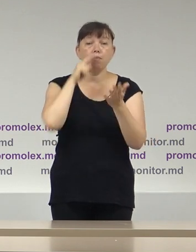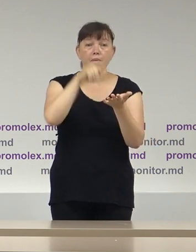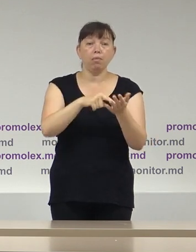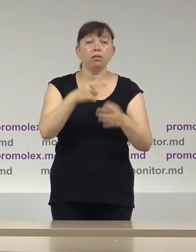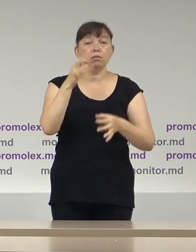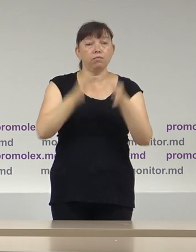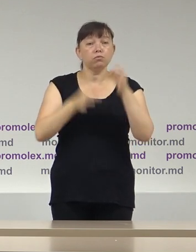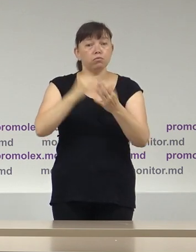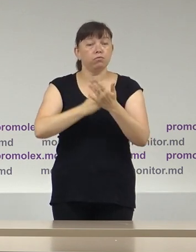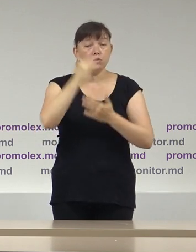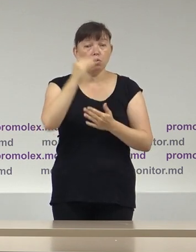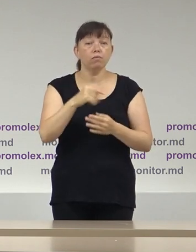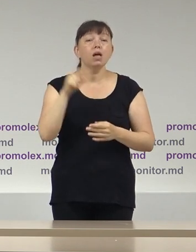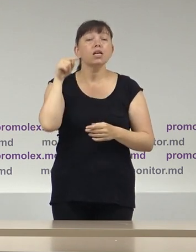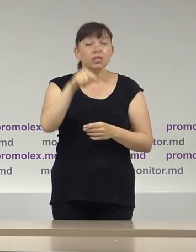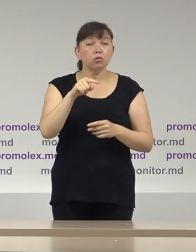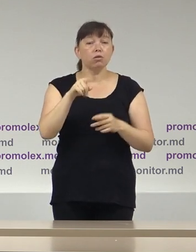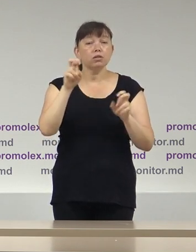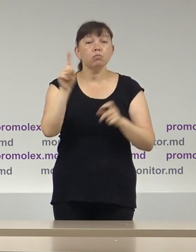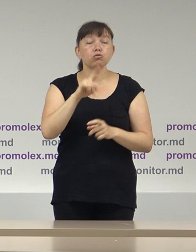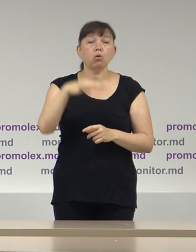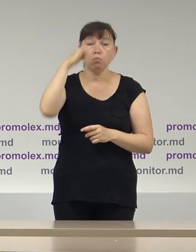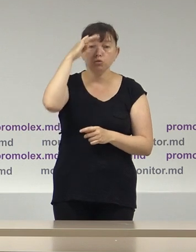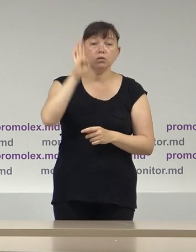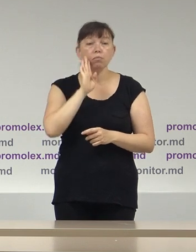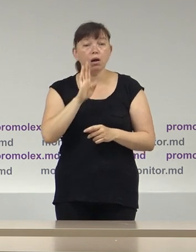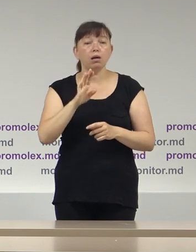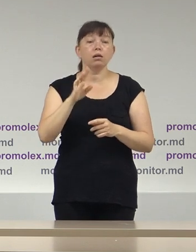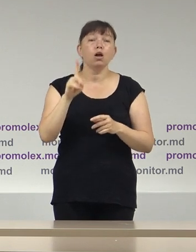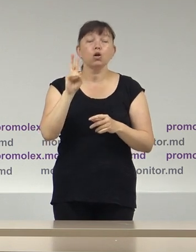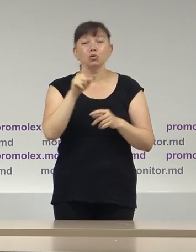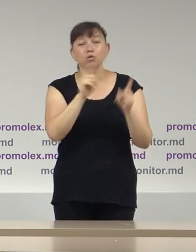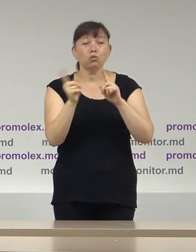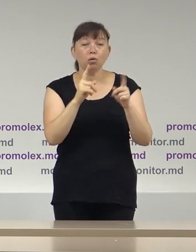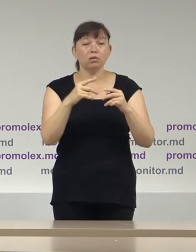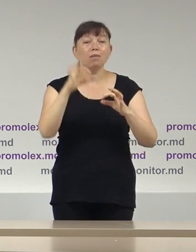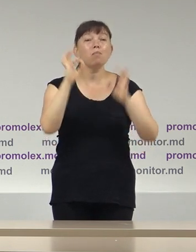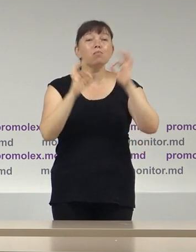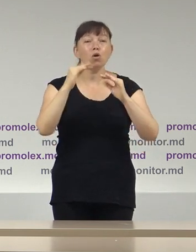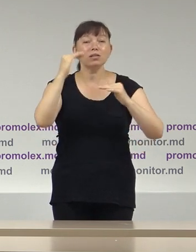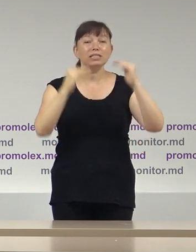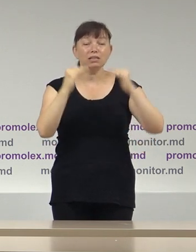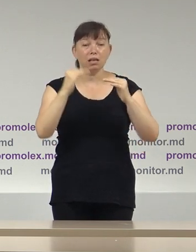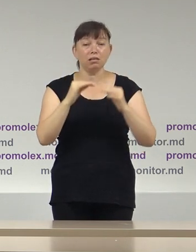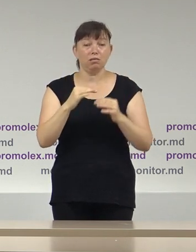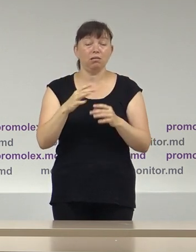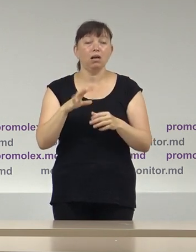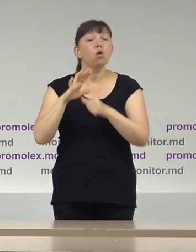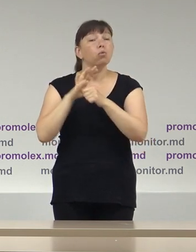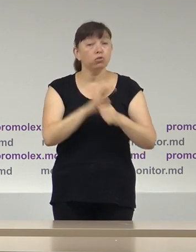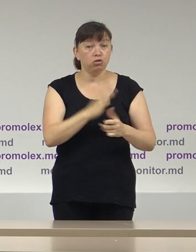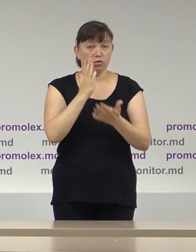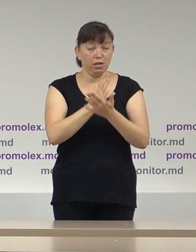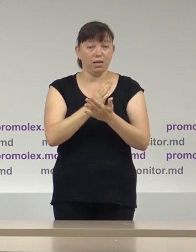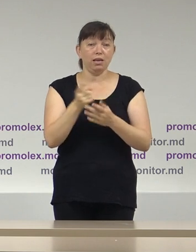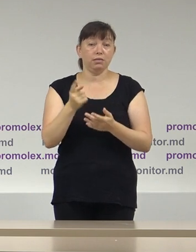femeile și bărbații sau bărbații ar fi cumva discriminați în raport cu femeile în procedura de colectare a semnăturilor